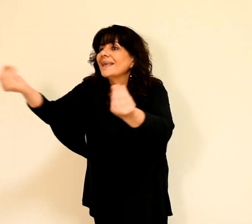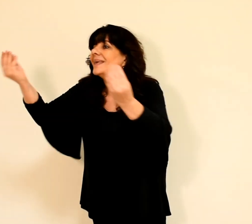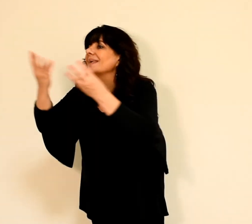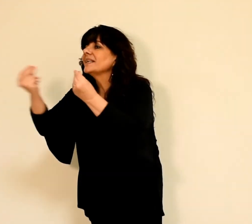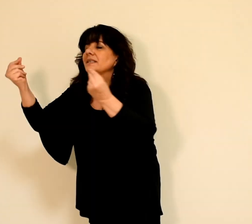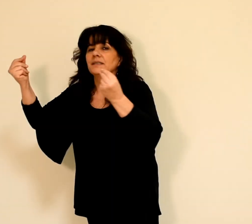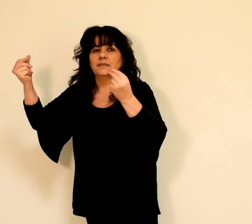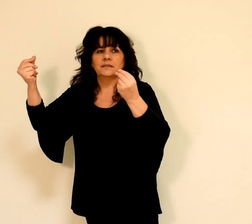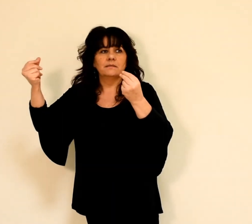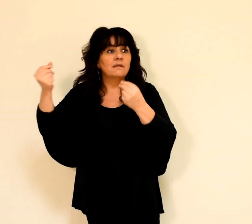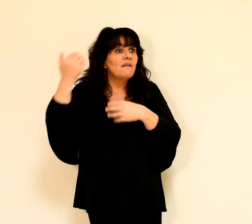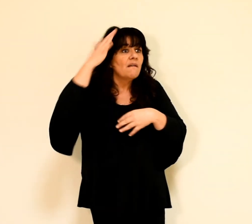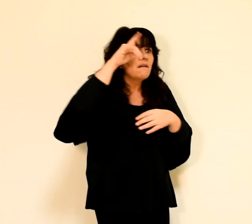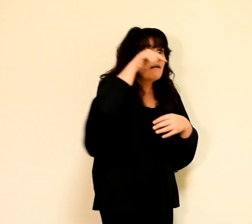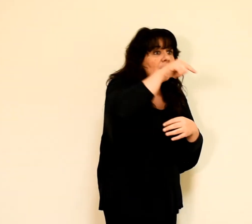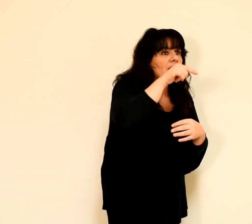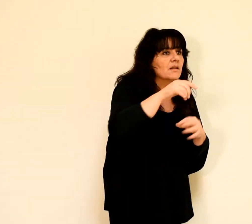est donné d'opérer des miracles.